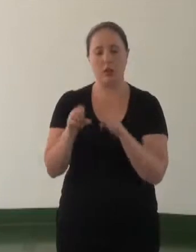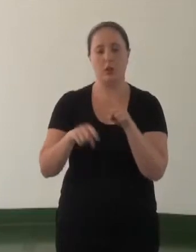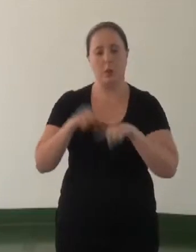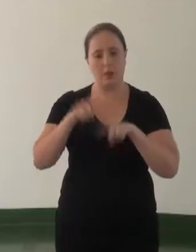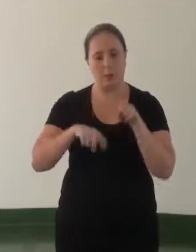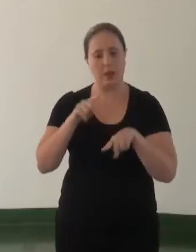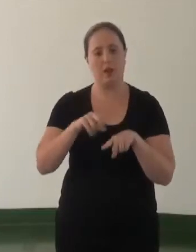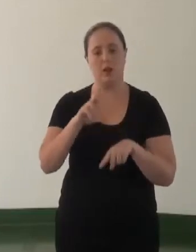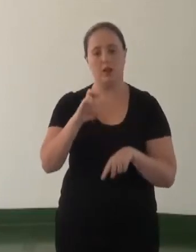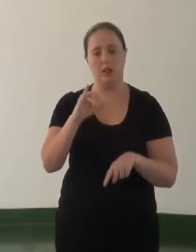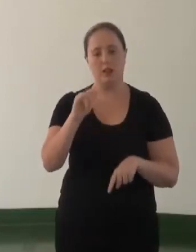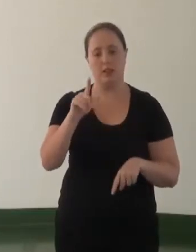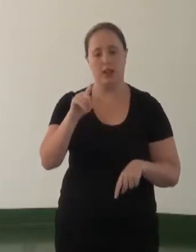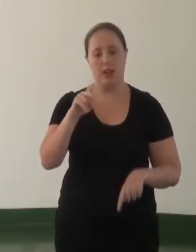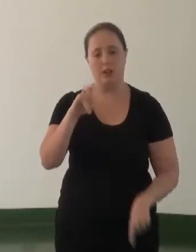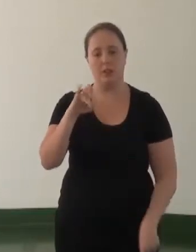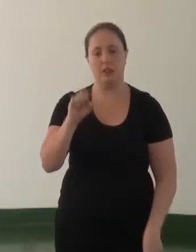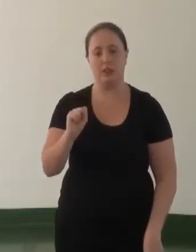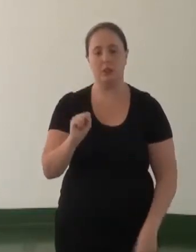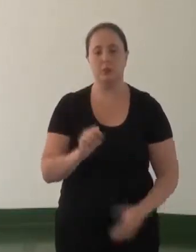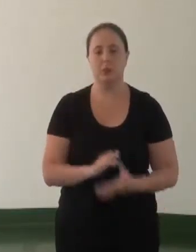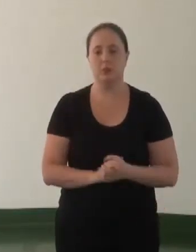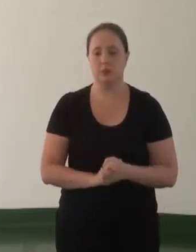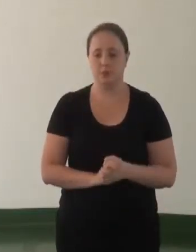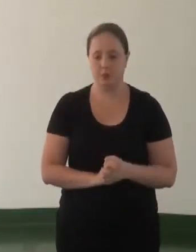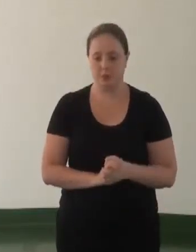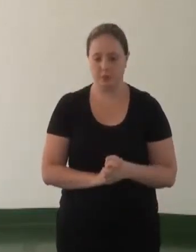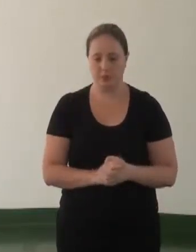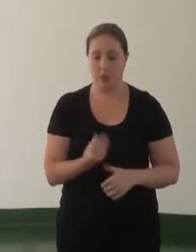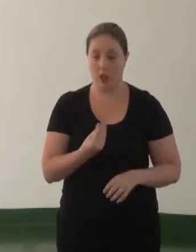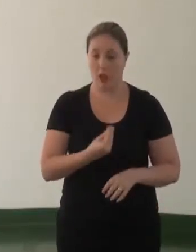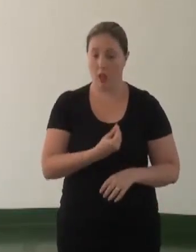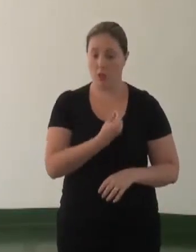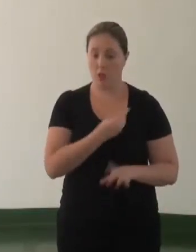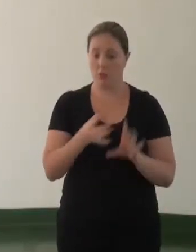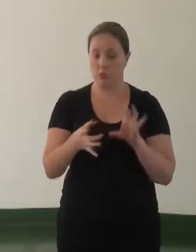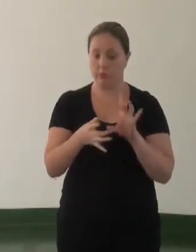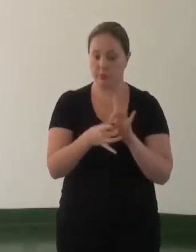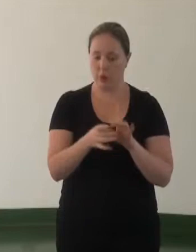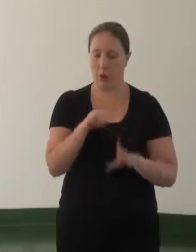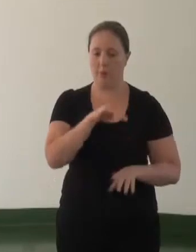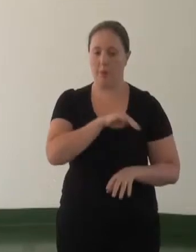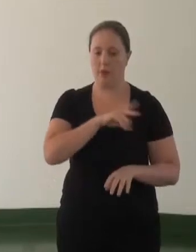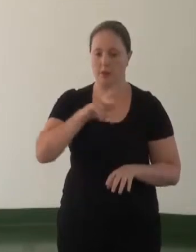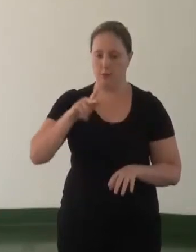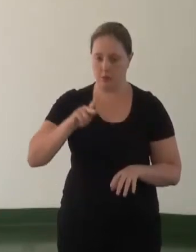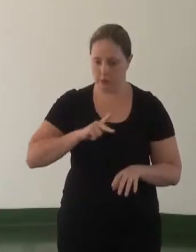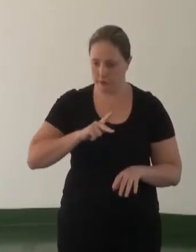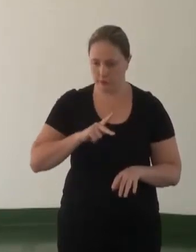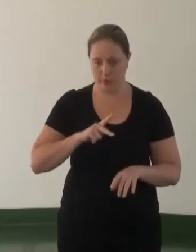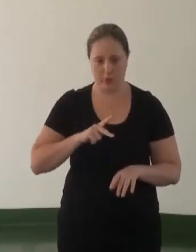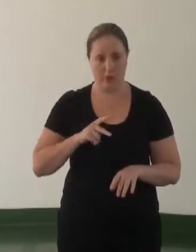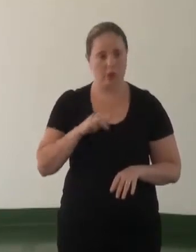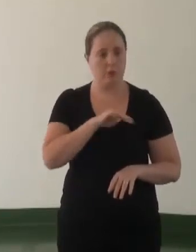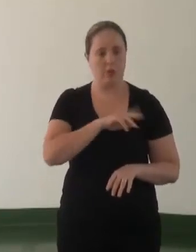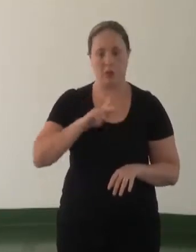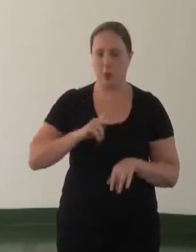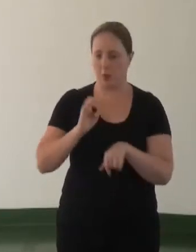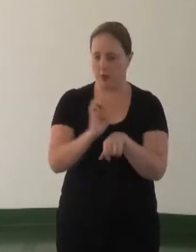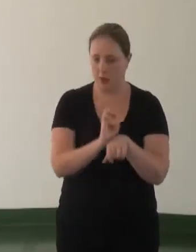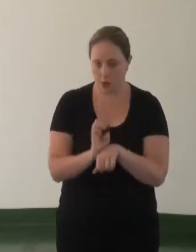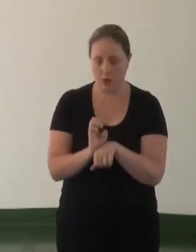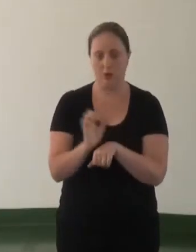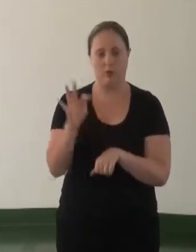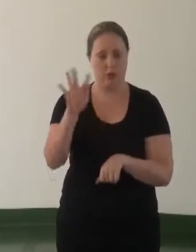materiais recicláveis? Atuação integrada entre os Ministérios Públicos, Ministério Público Estadual,